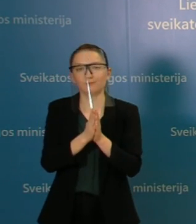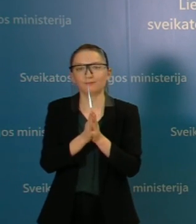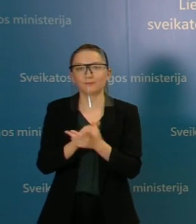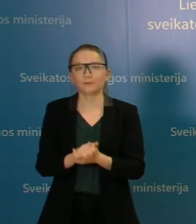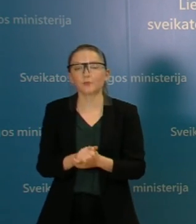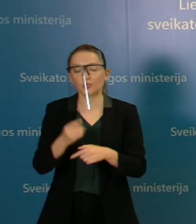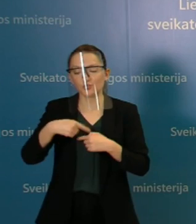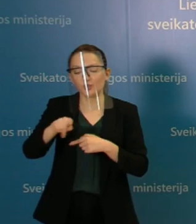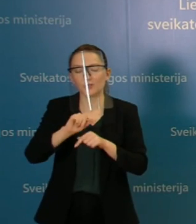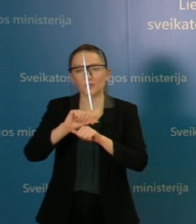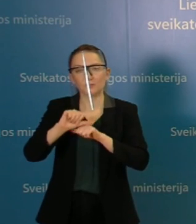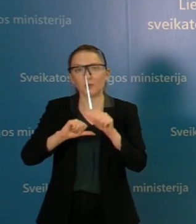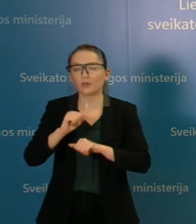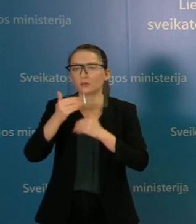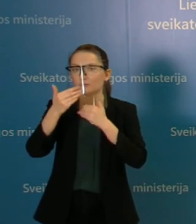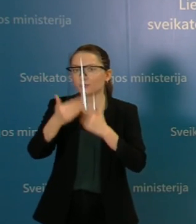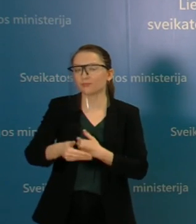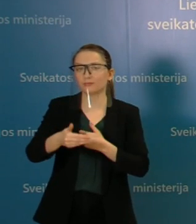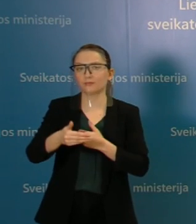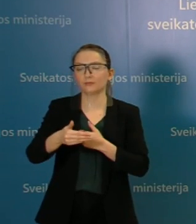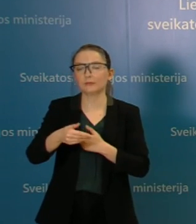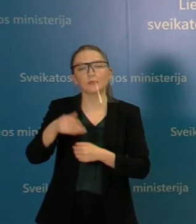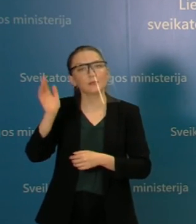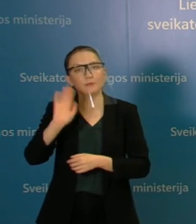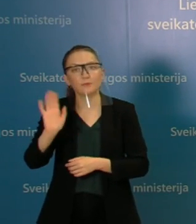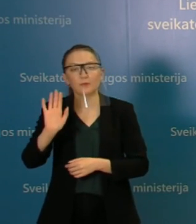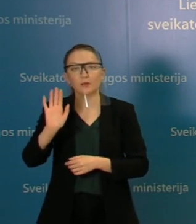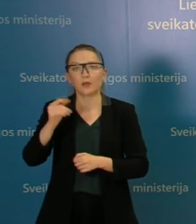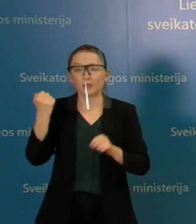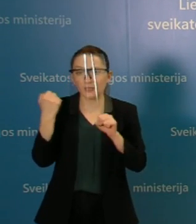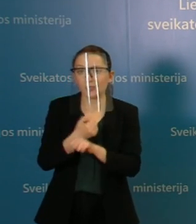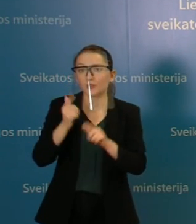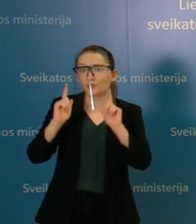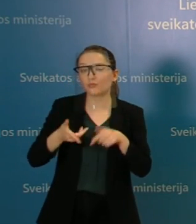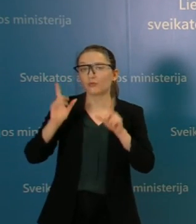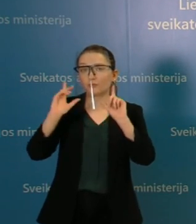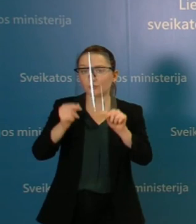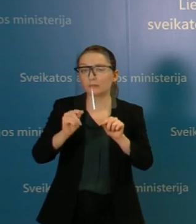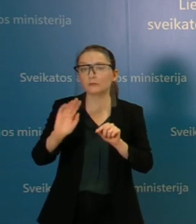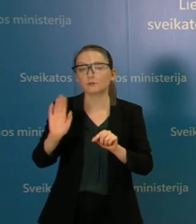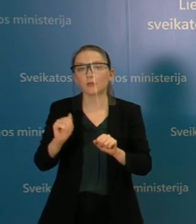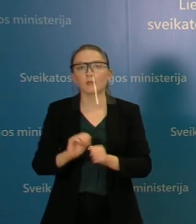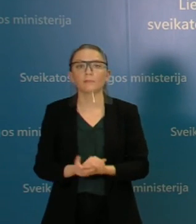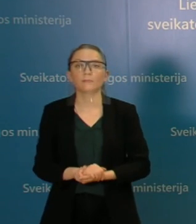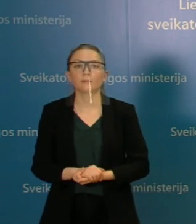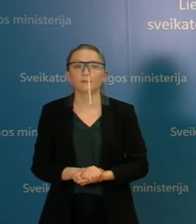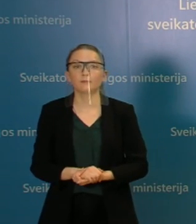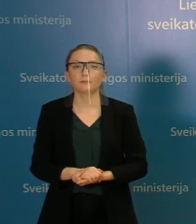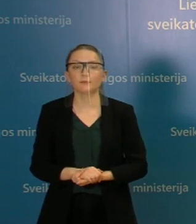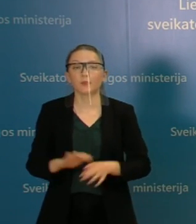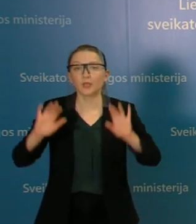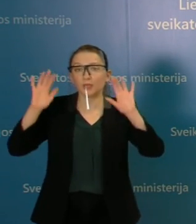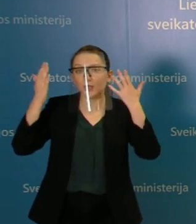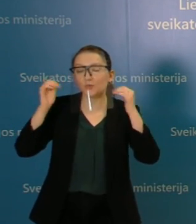šiemet tikrai, na, pergalvoti būtinybę ten vykti ir jeigu